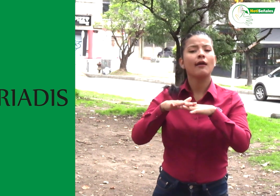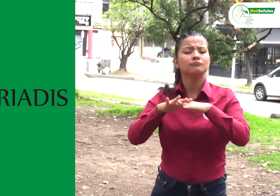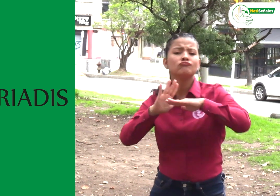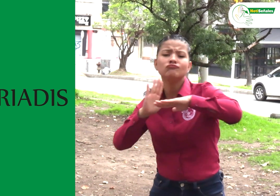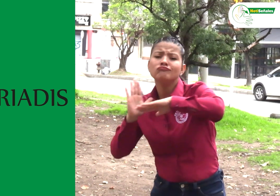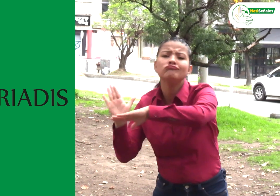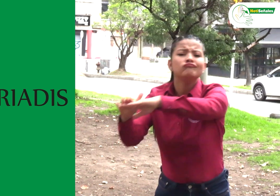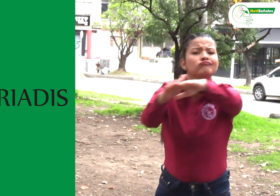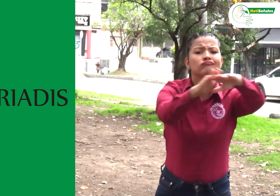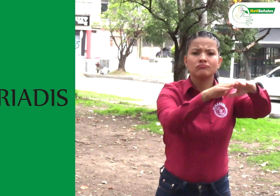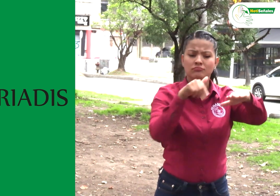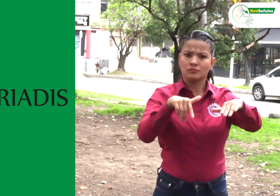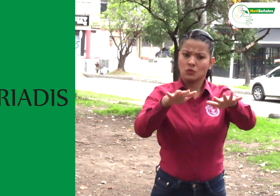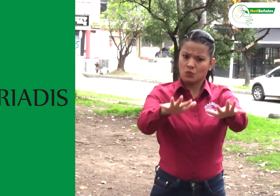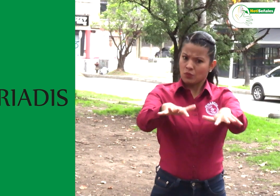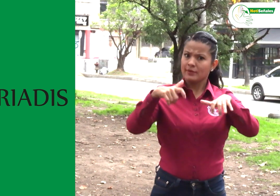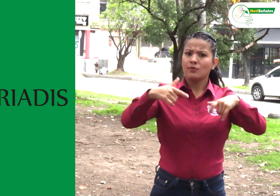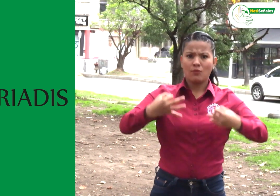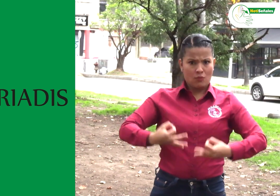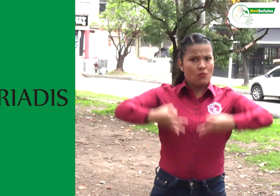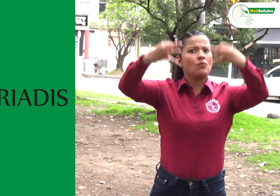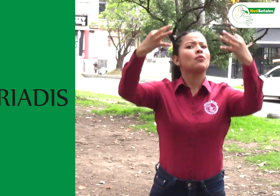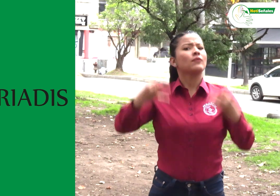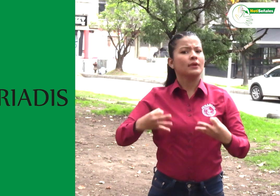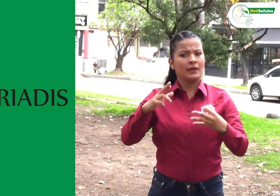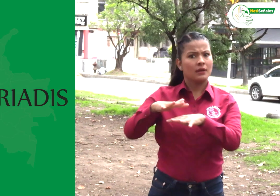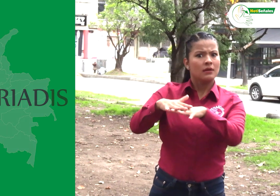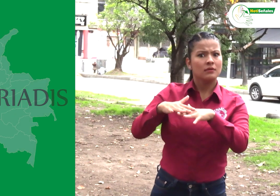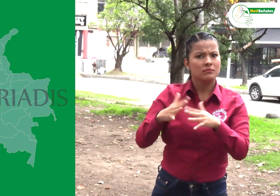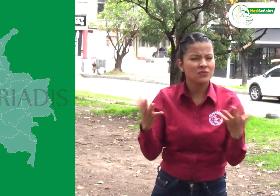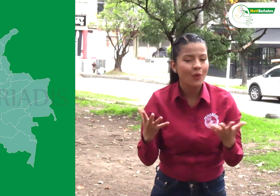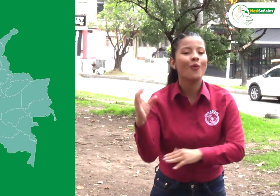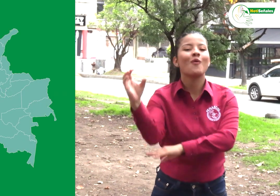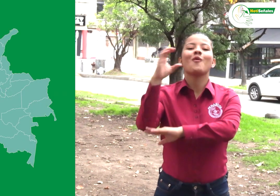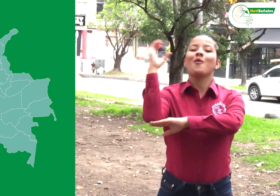convoca a sus miembros a la Asamblea Oficial en Colombia.